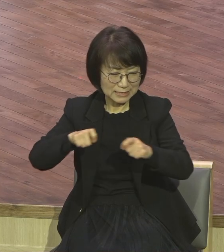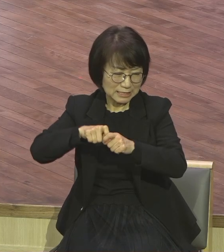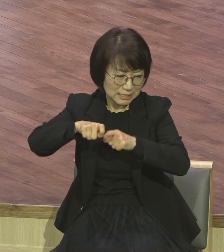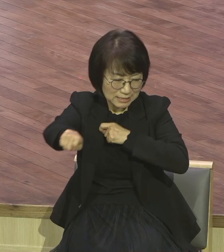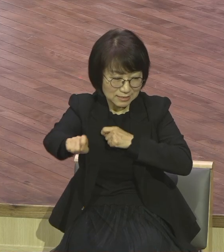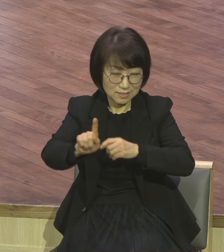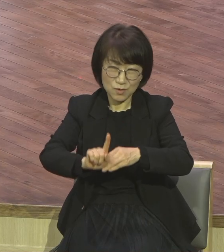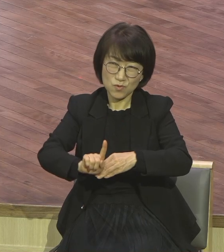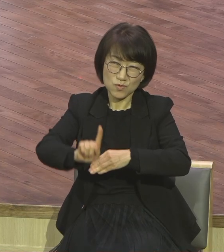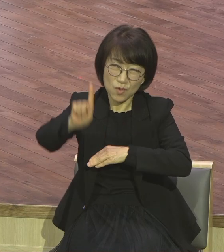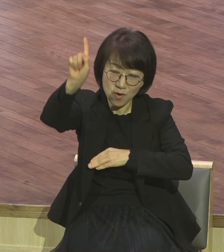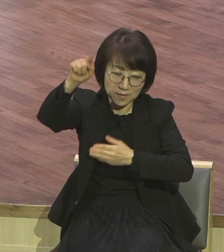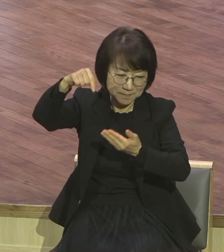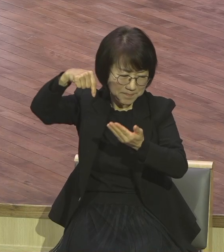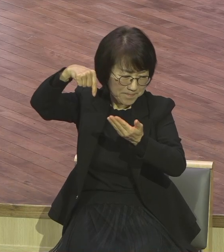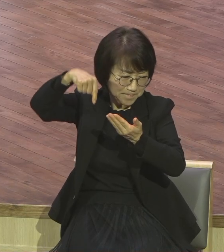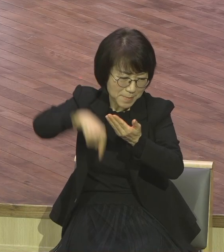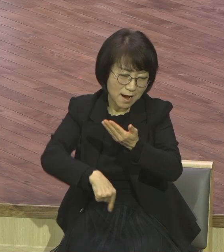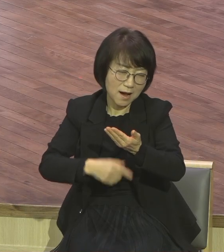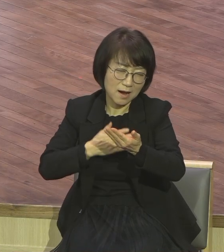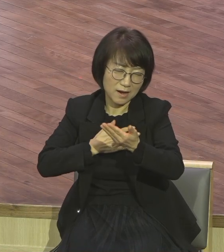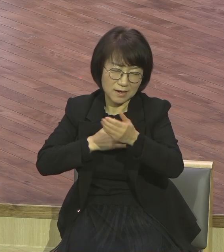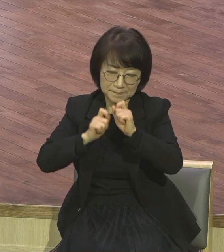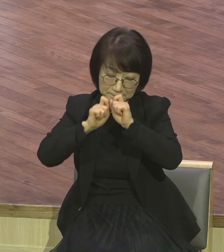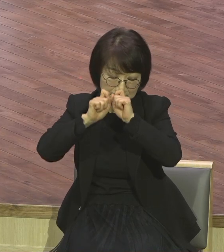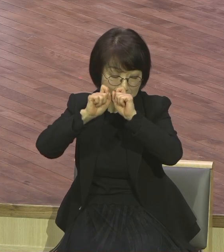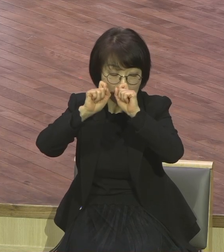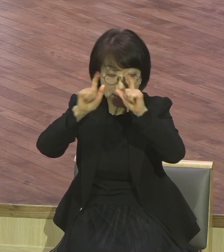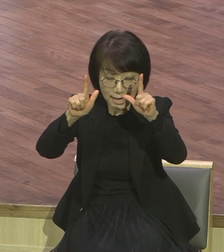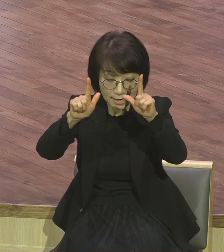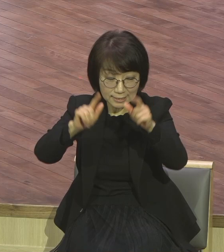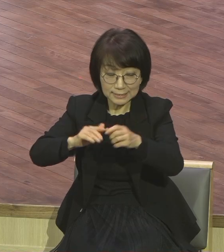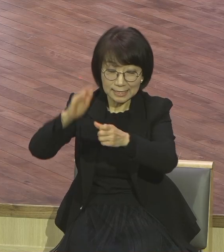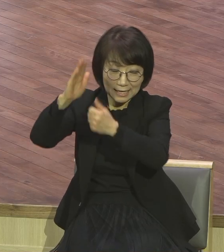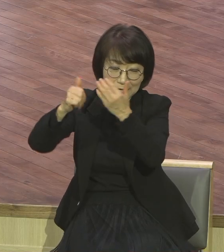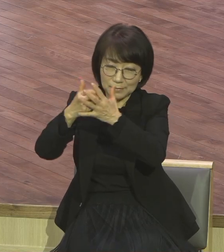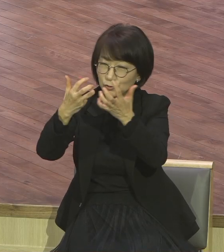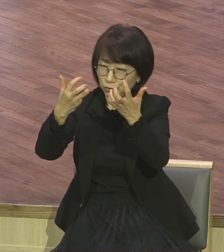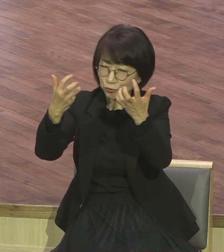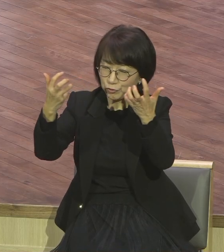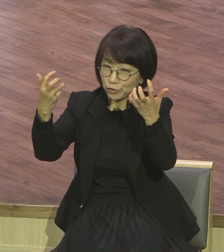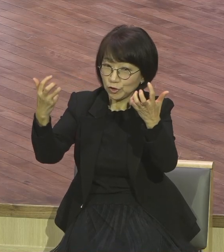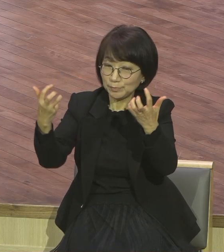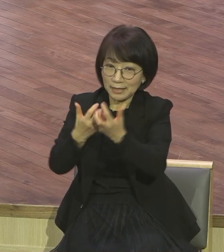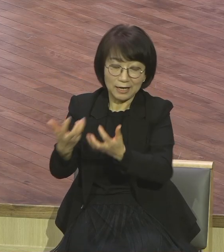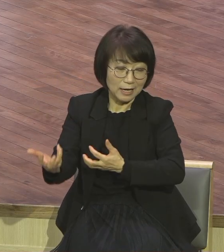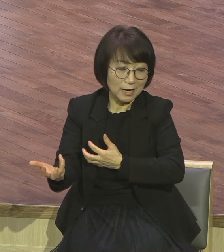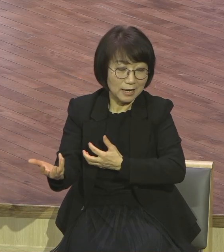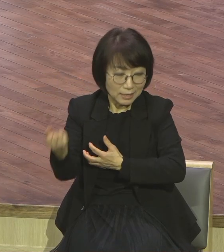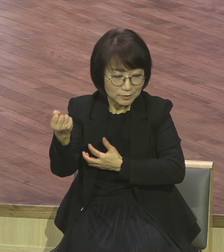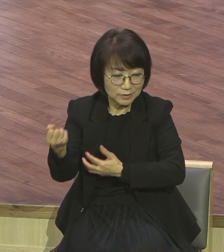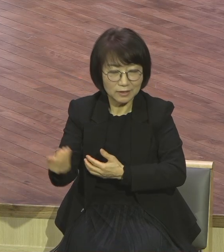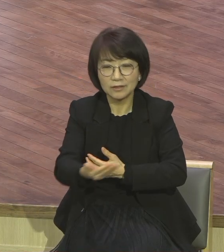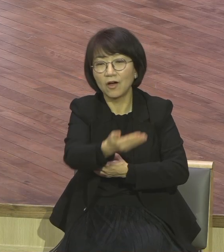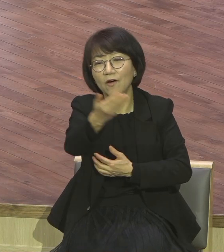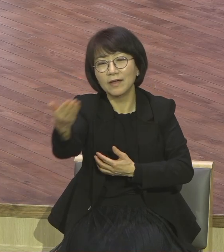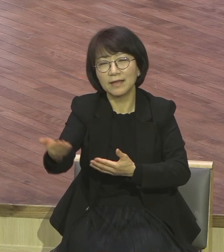어떠함을 깨달아 하나님의 모든 충만하신 것으로 너에게 충만하시기를 구하노라